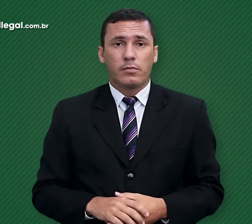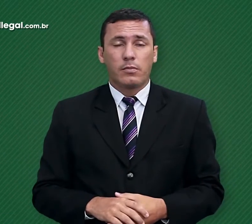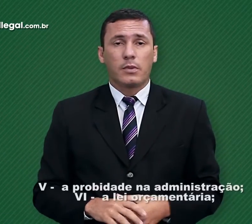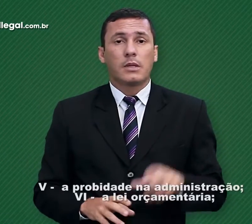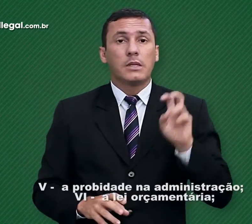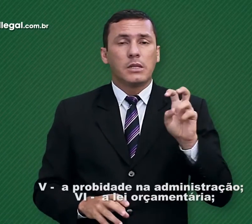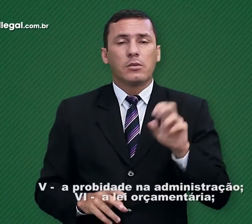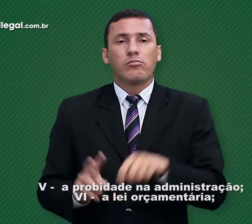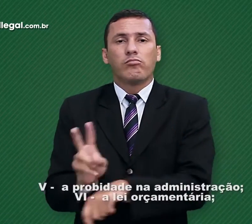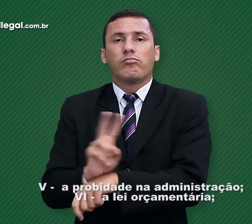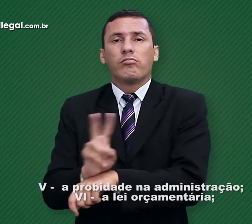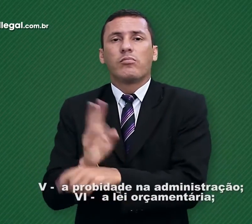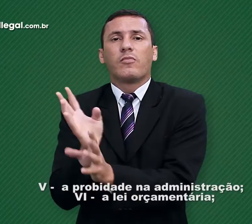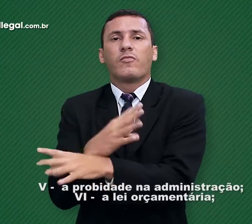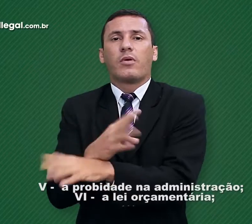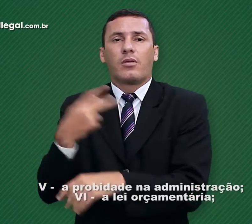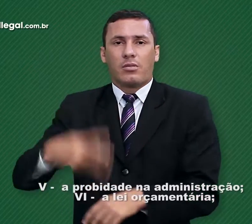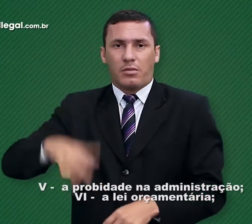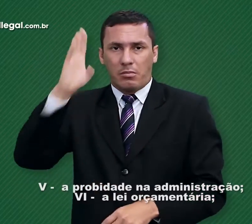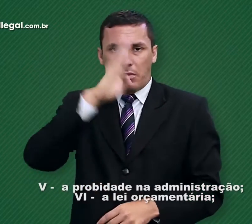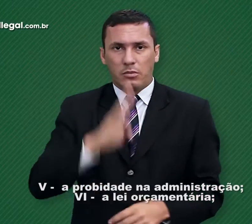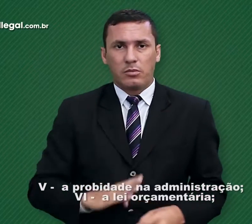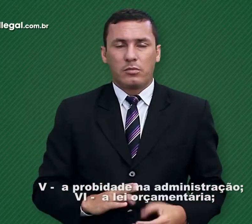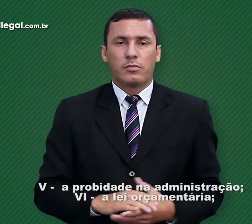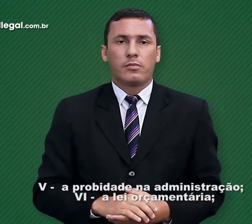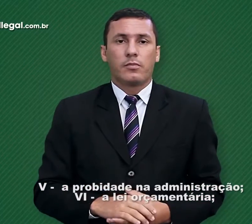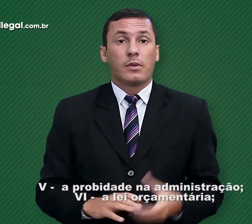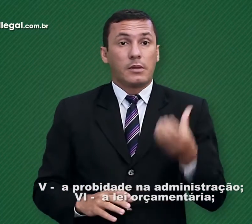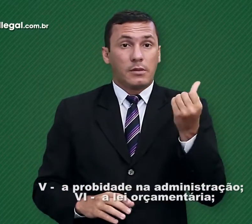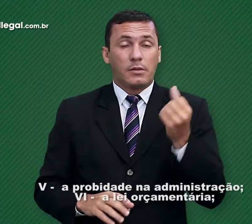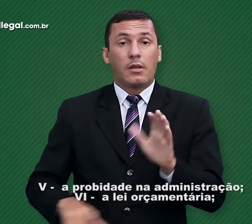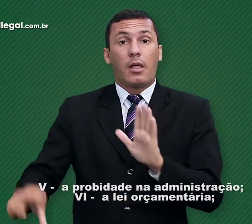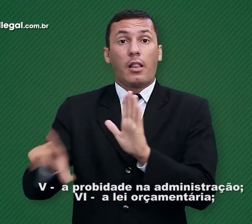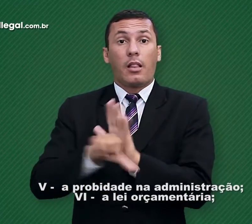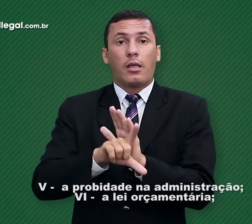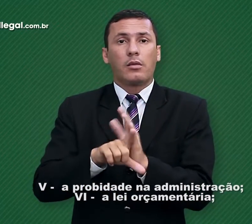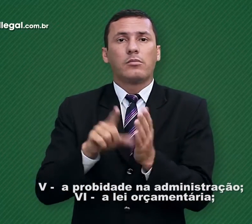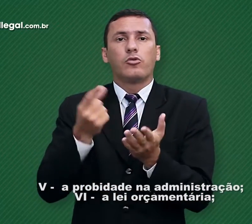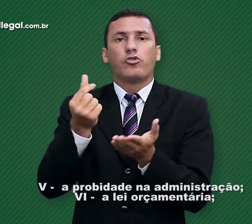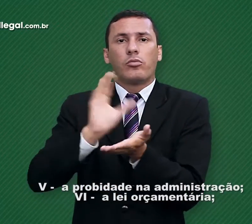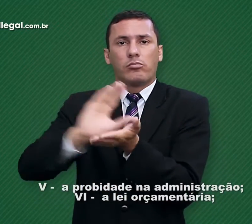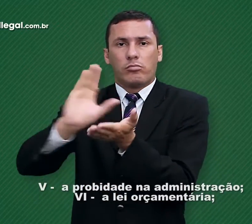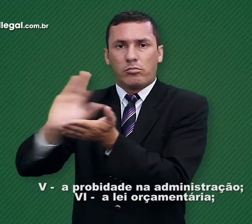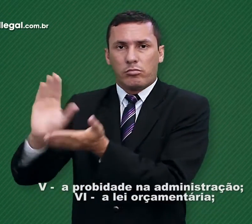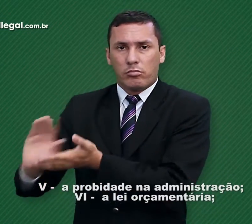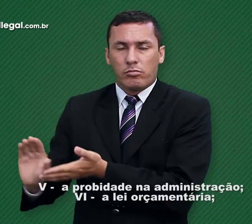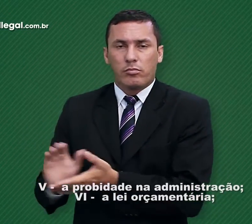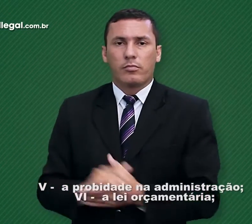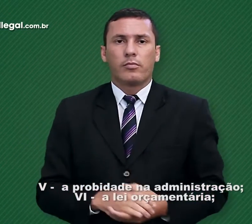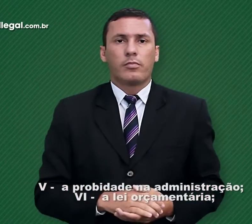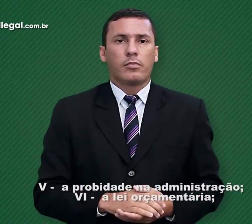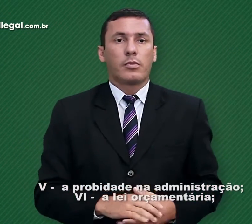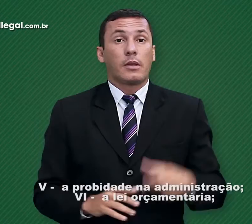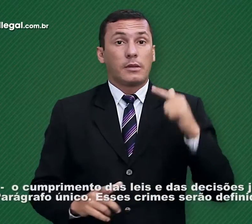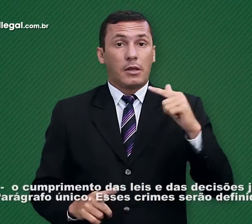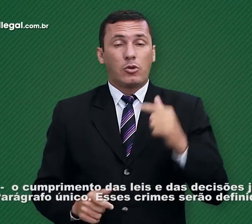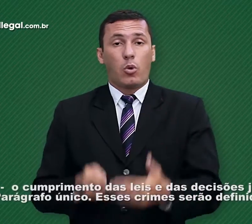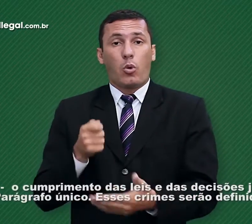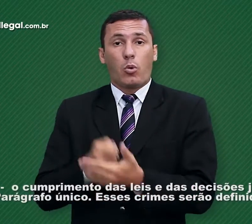5. A probidade na administração. 6. A lei orçamentária. 7.